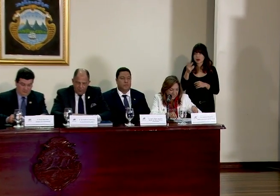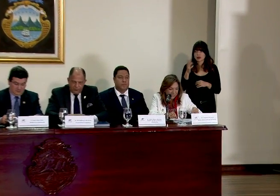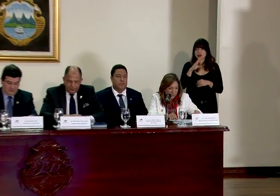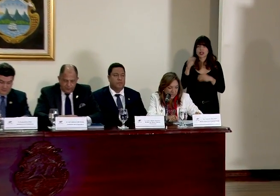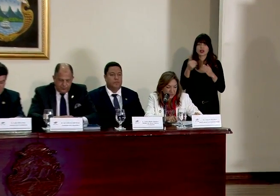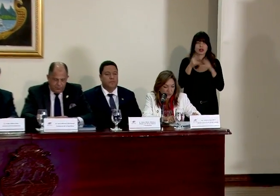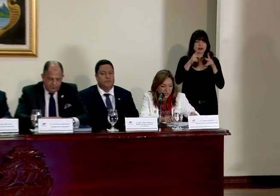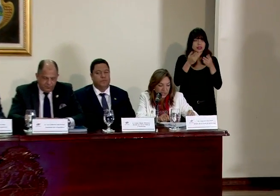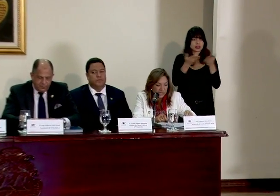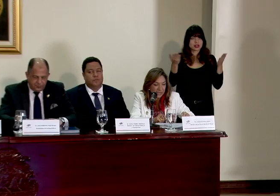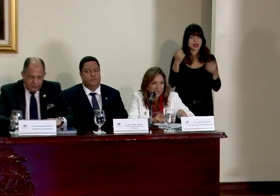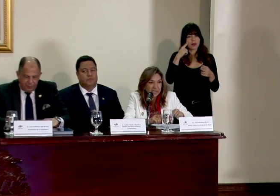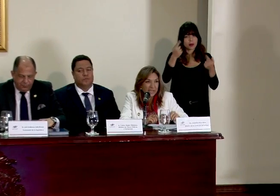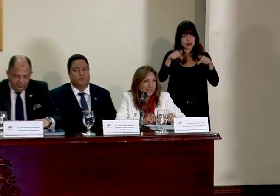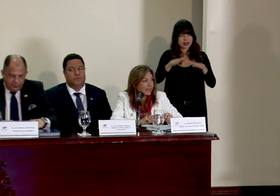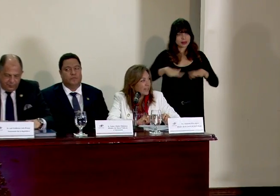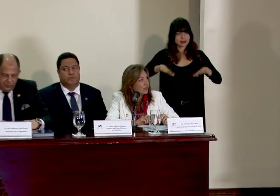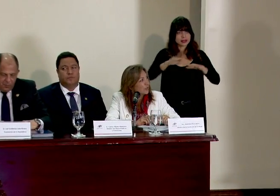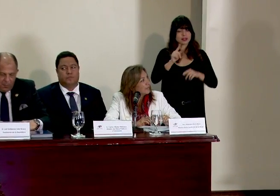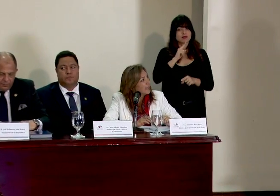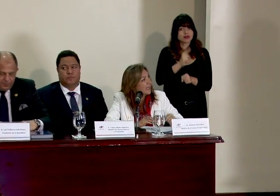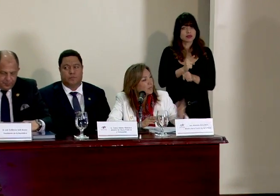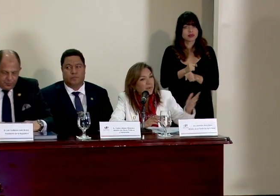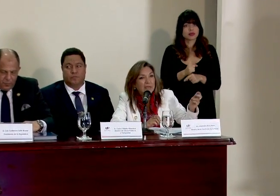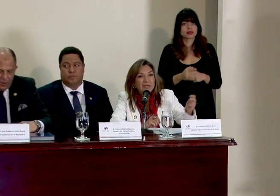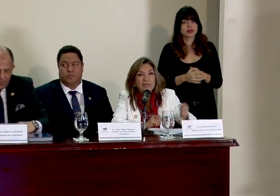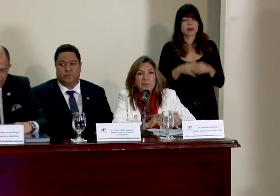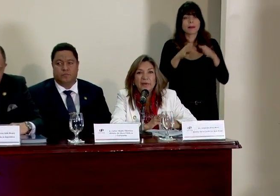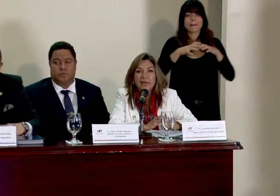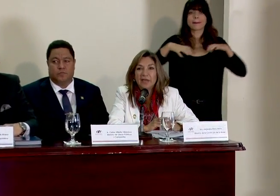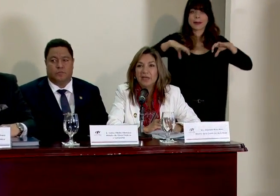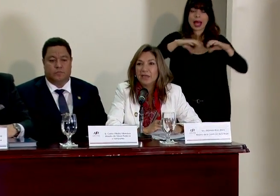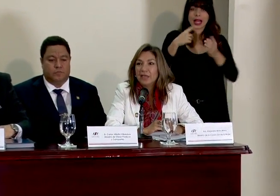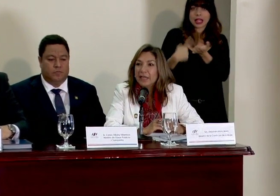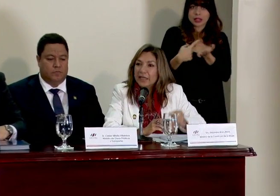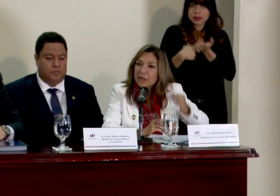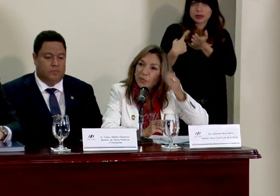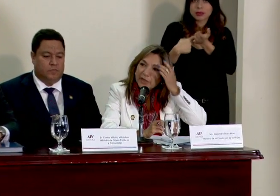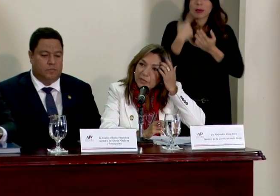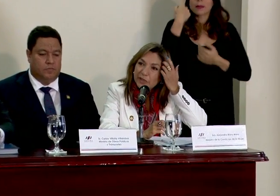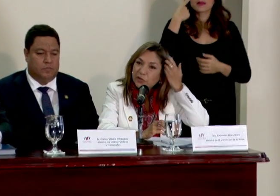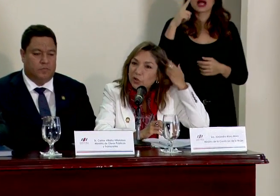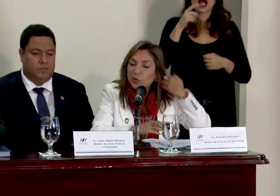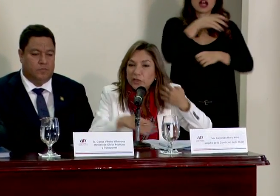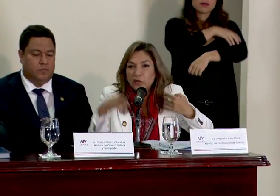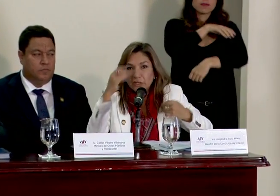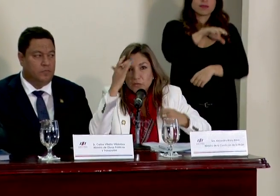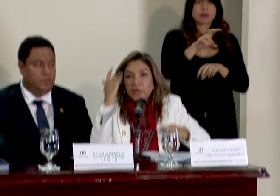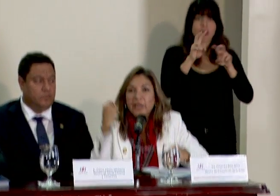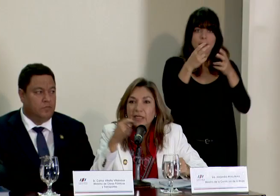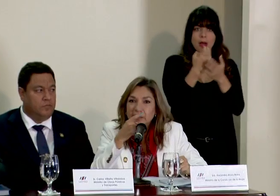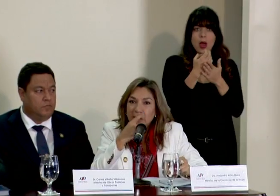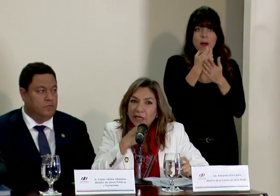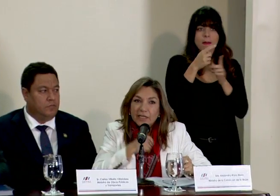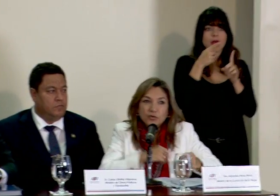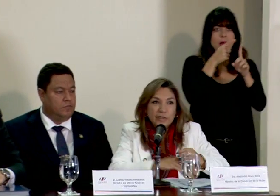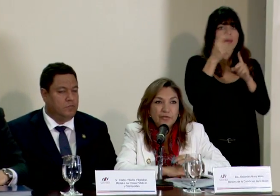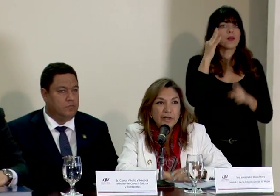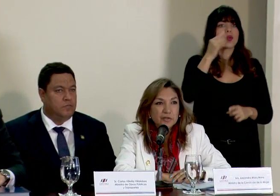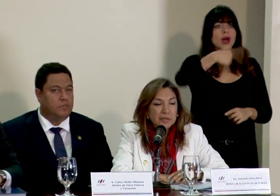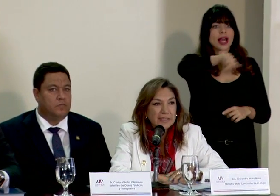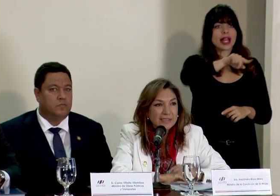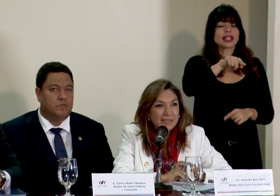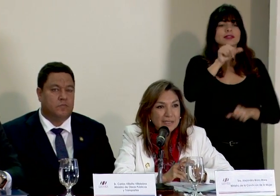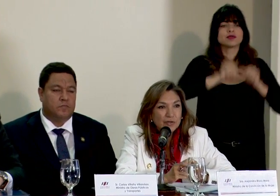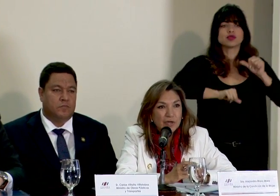espacio. En efecto, el panel para el empoderamiento económico de las mujeres es